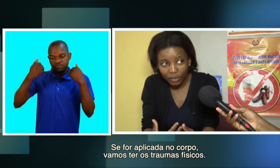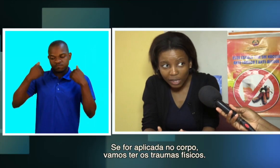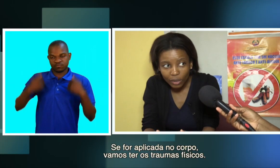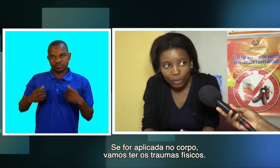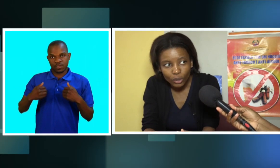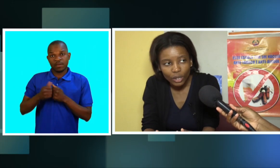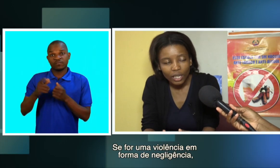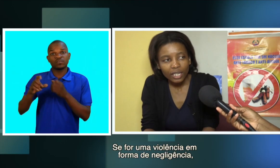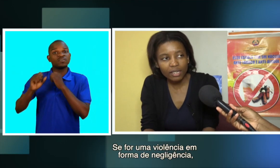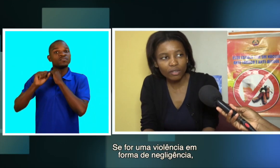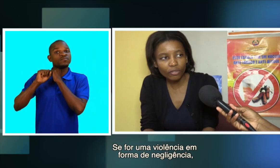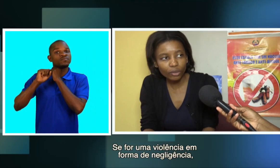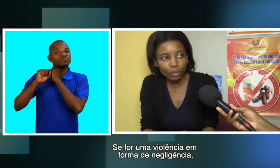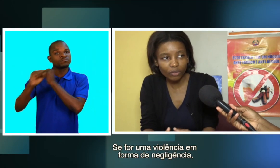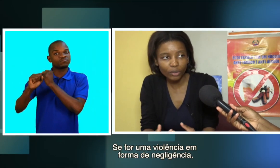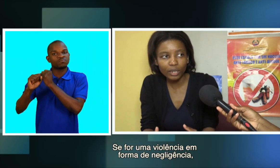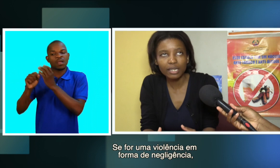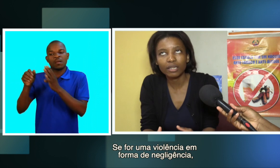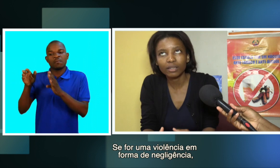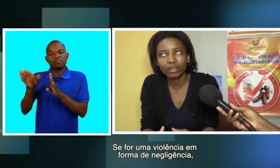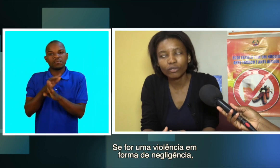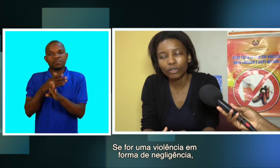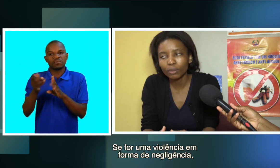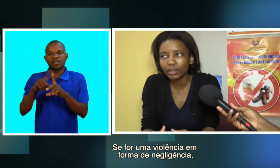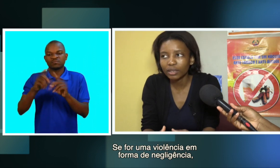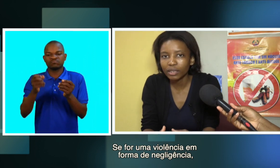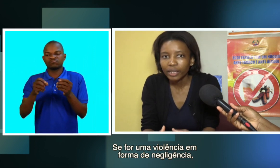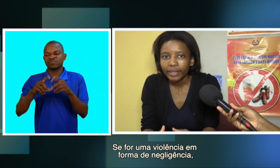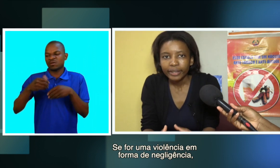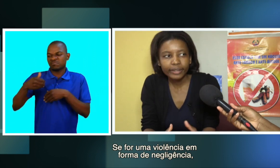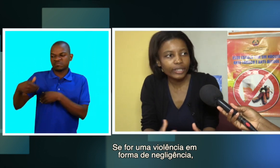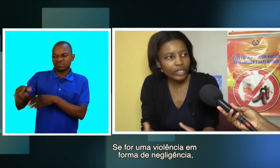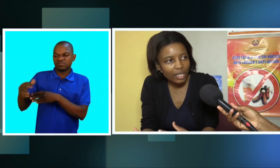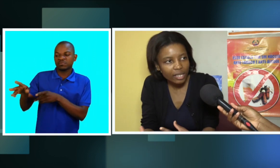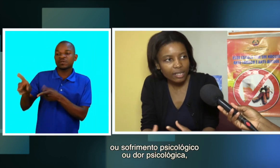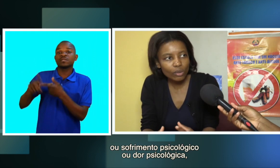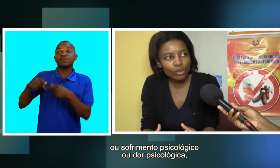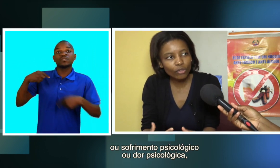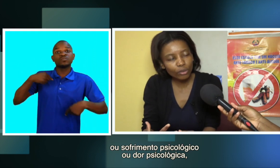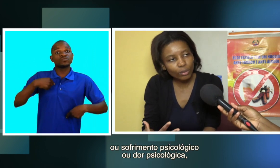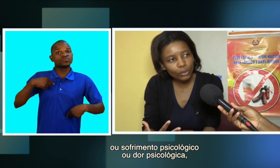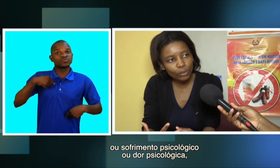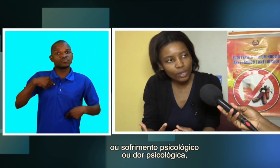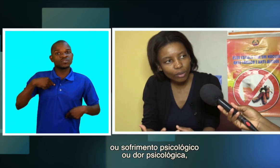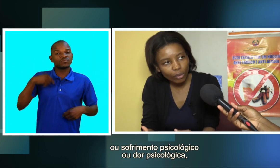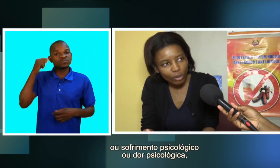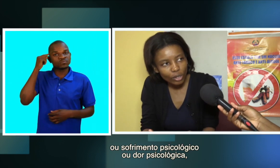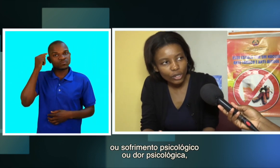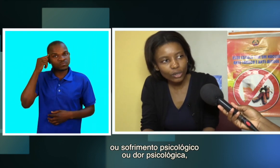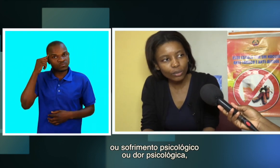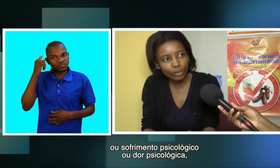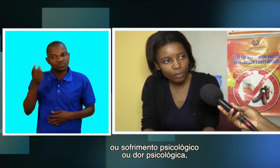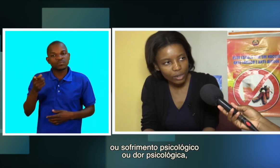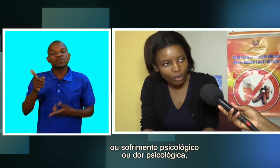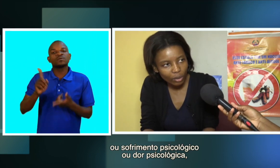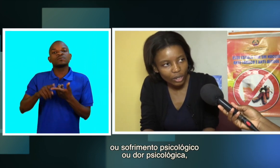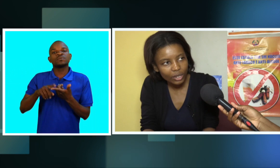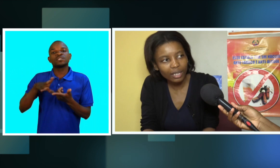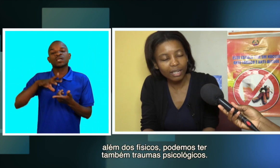físicos. E se for uma violência em forma de negligência ou sofrimento psicológico, dor psicológica,